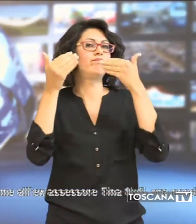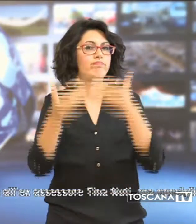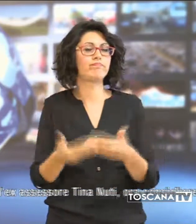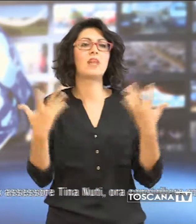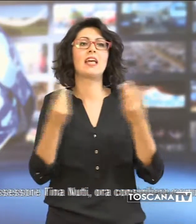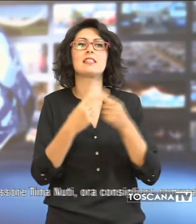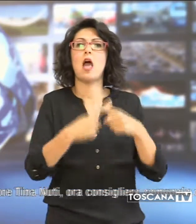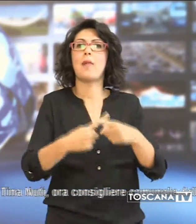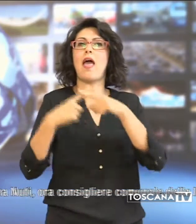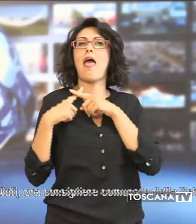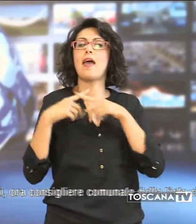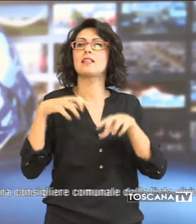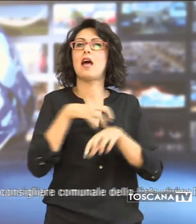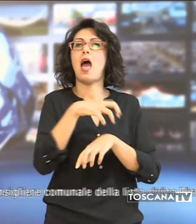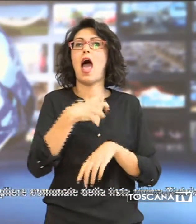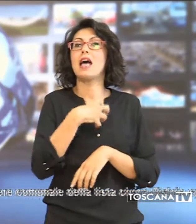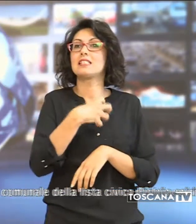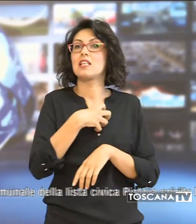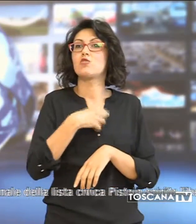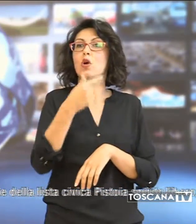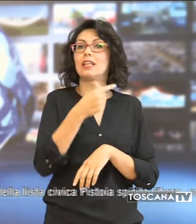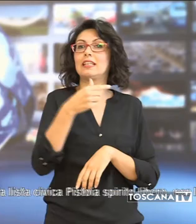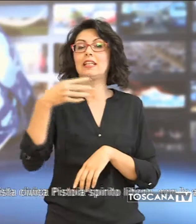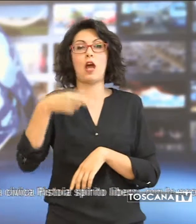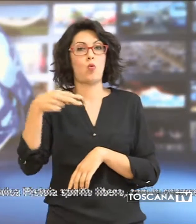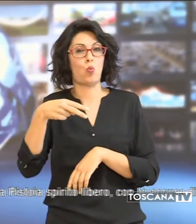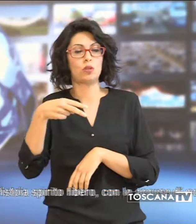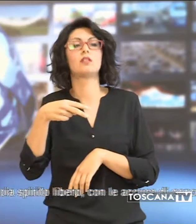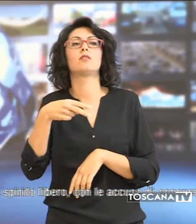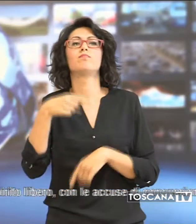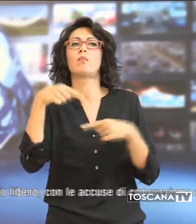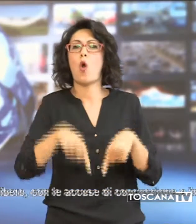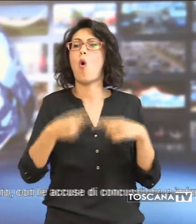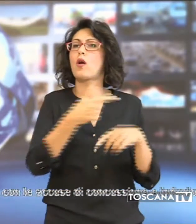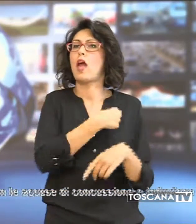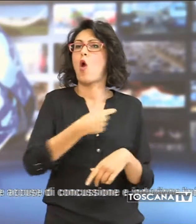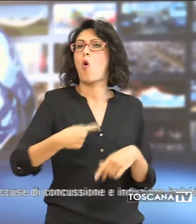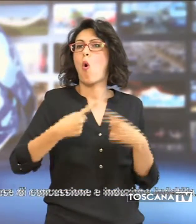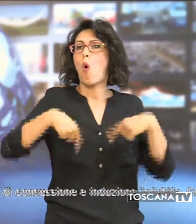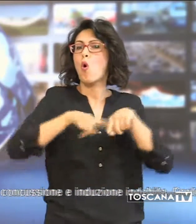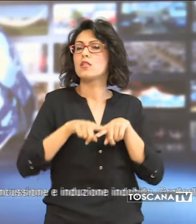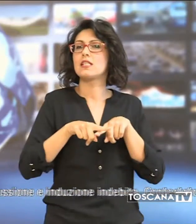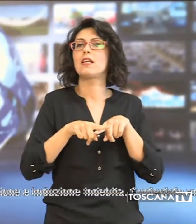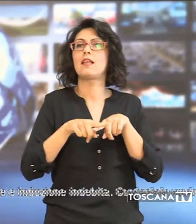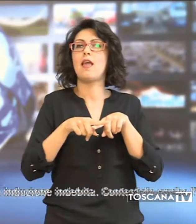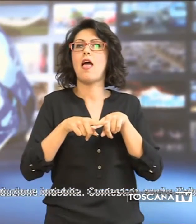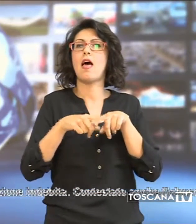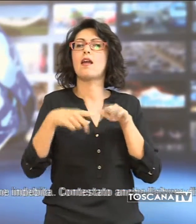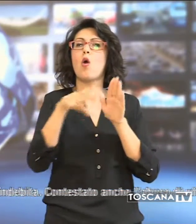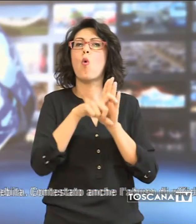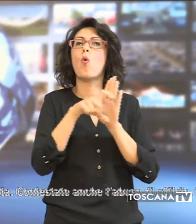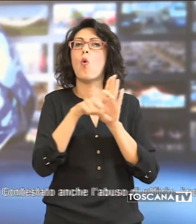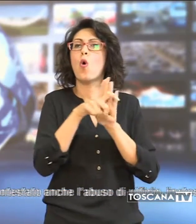all'ex assessore Tina Muti, ora consigliere comunale della lista civica